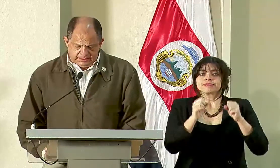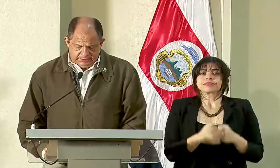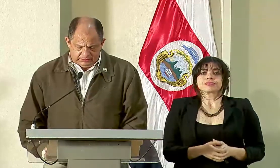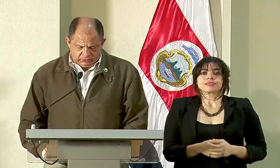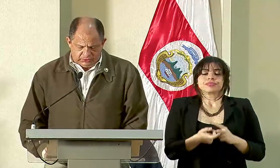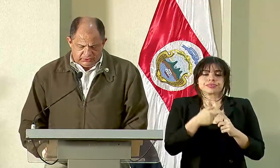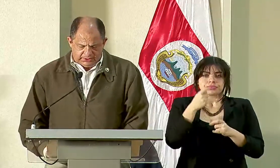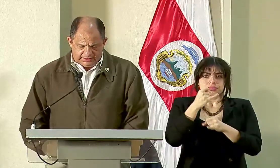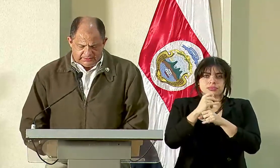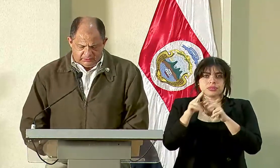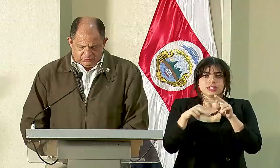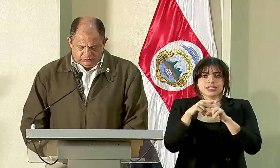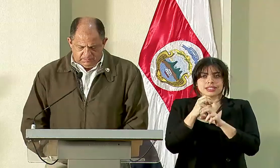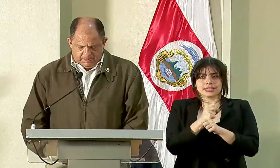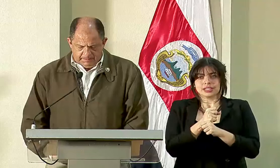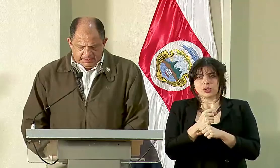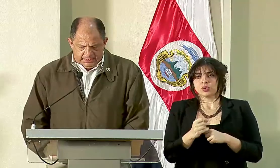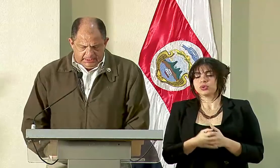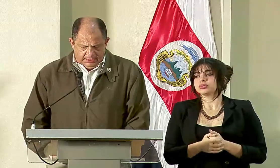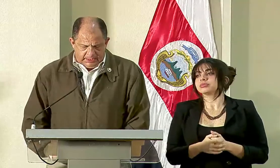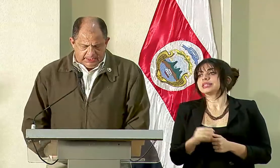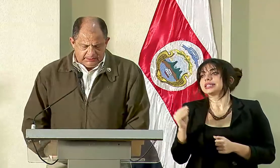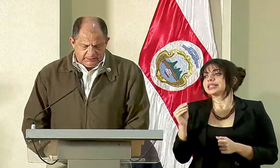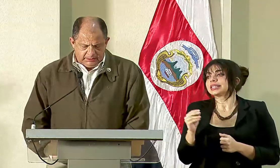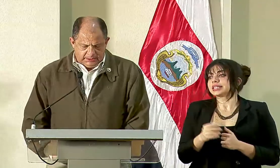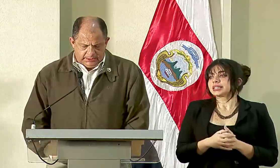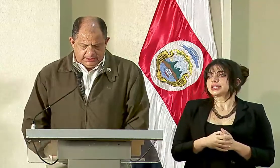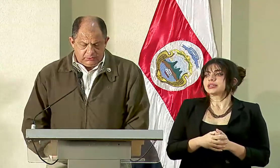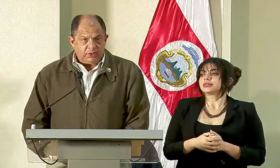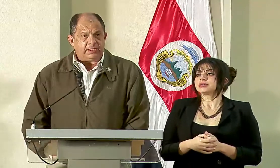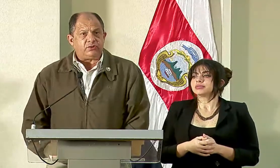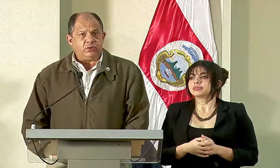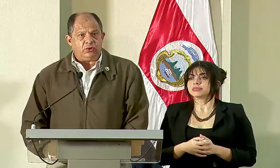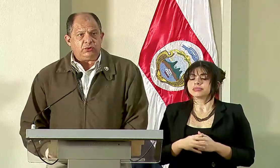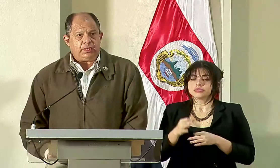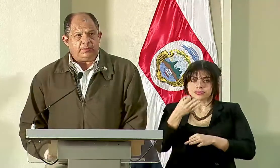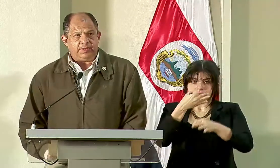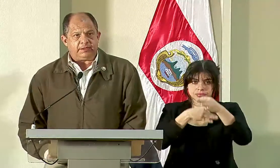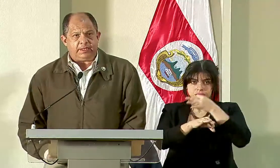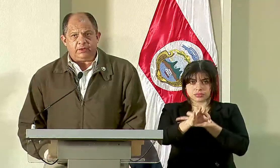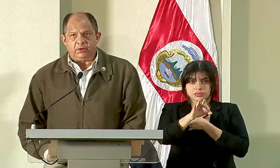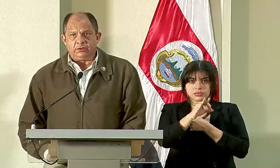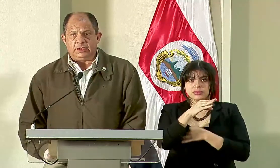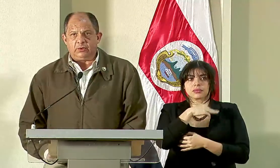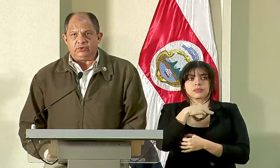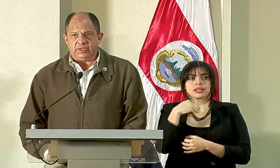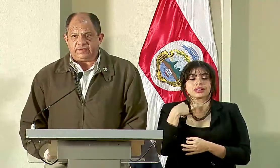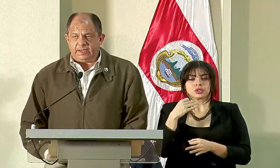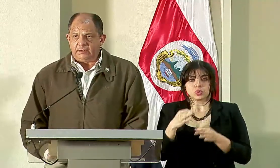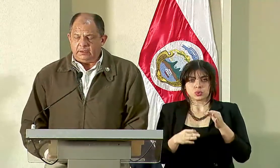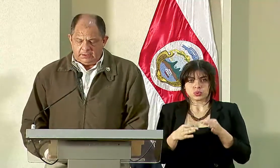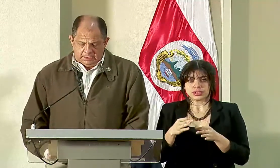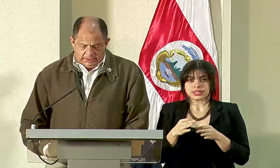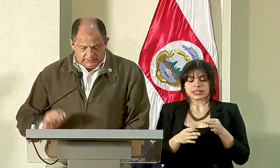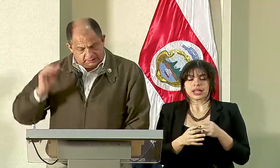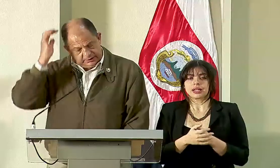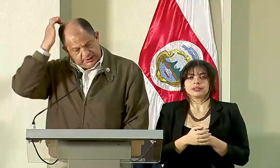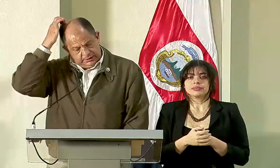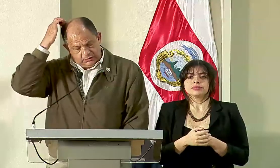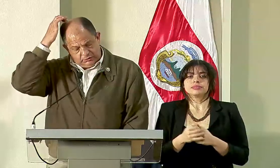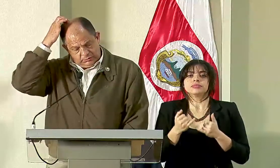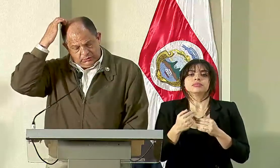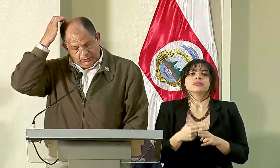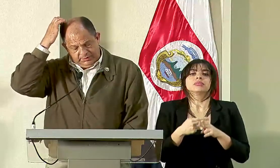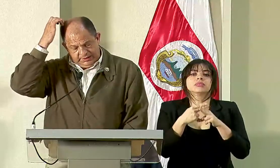desde el Instituto Nacional de Seguros. Y en lugar suyo, en el Ministerio de Justicia, he